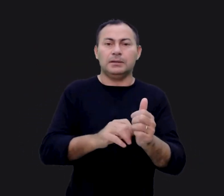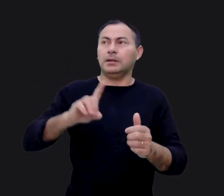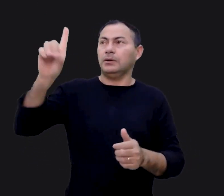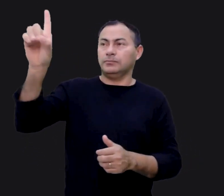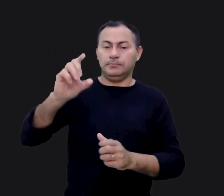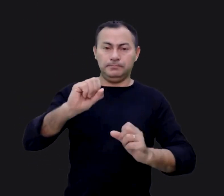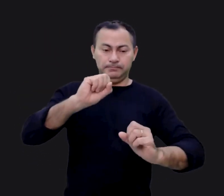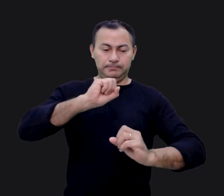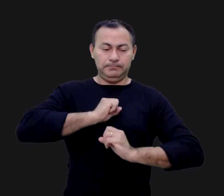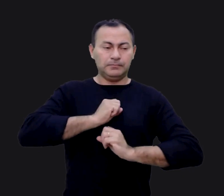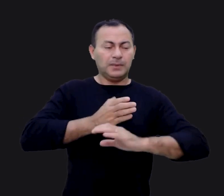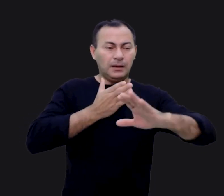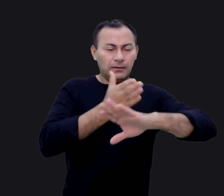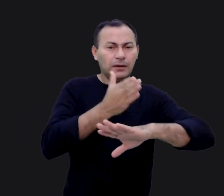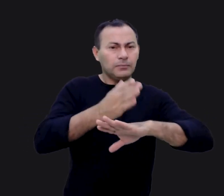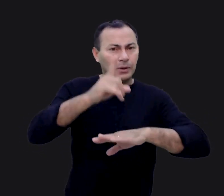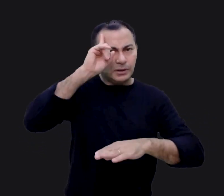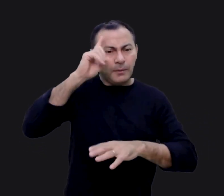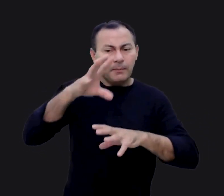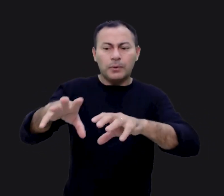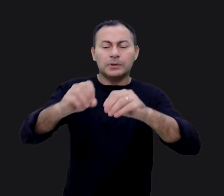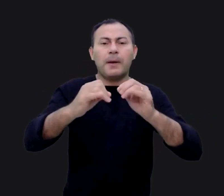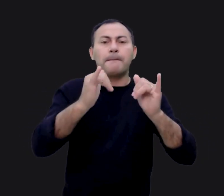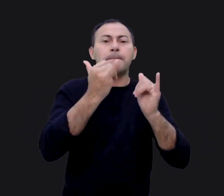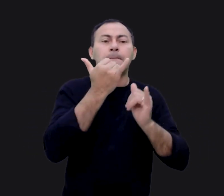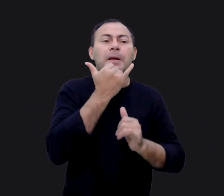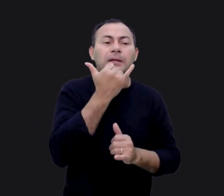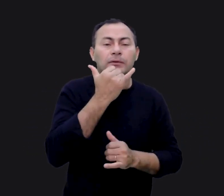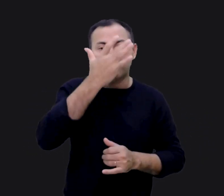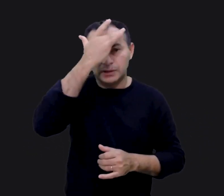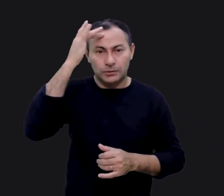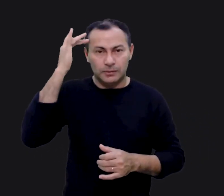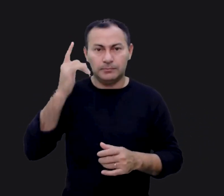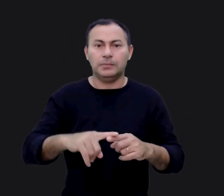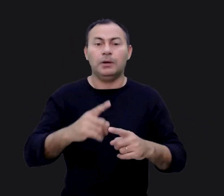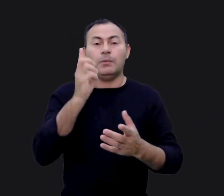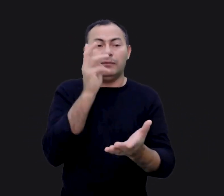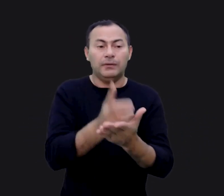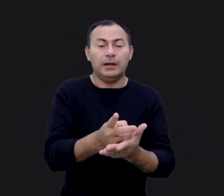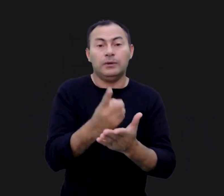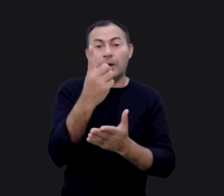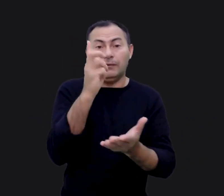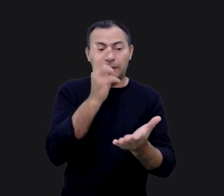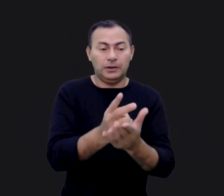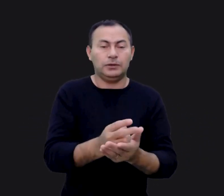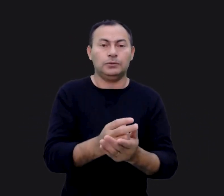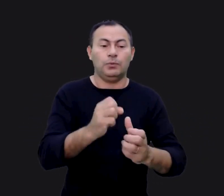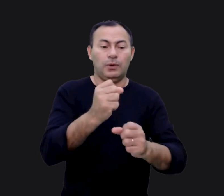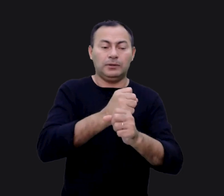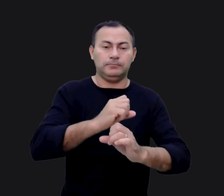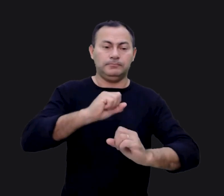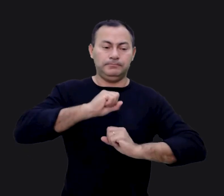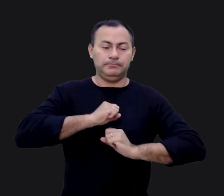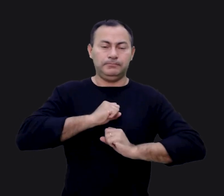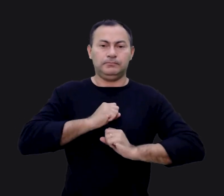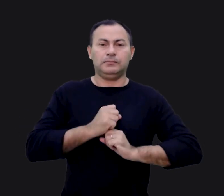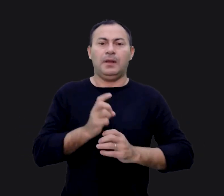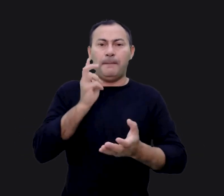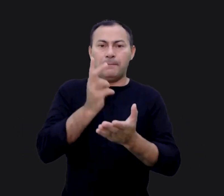de Deus, o sacerdote ia várias vezes por dia para buscar o perdão dos pecados de alguém. Uma vez no ano, o sumo sacerdote ia através desta